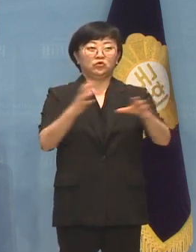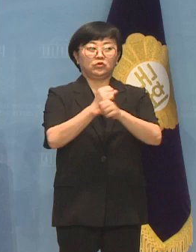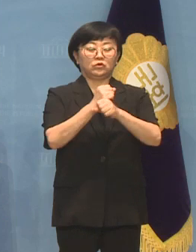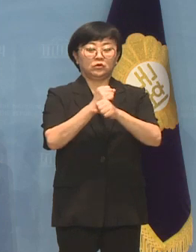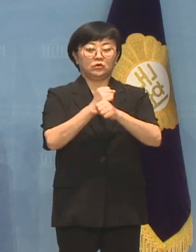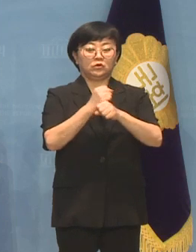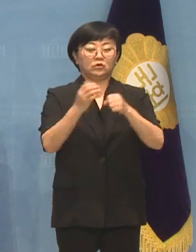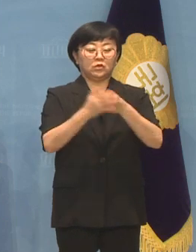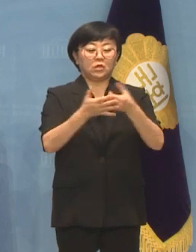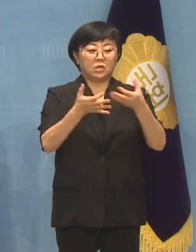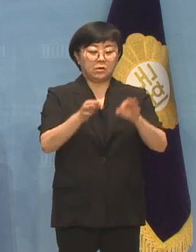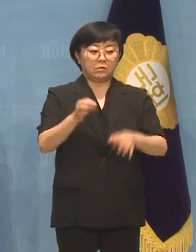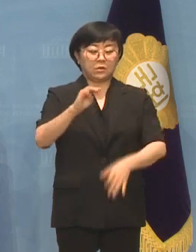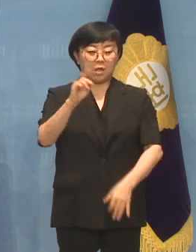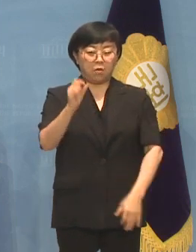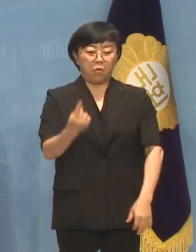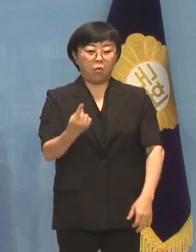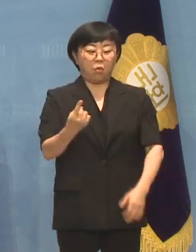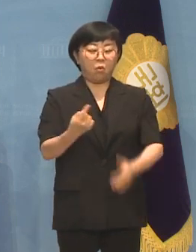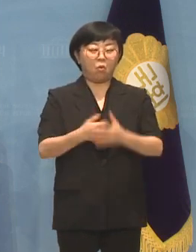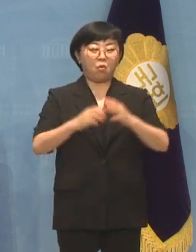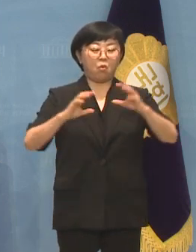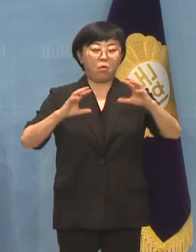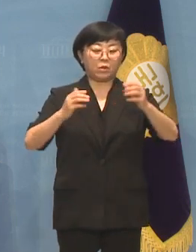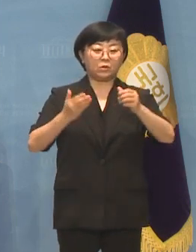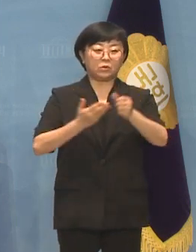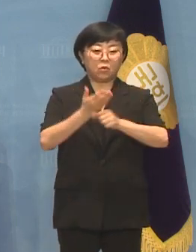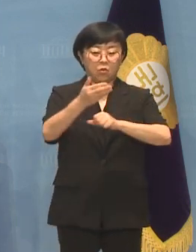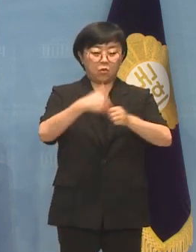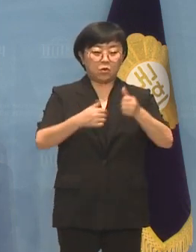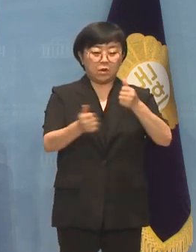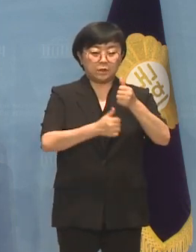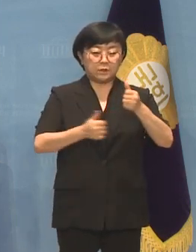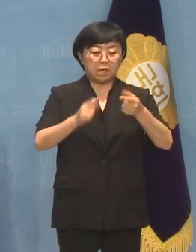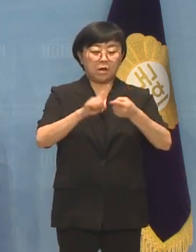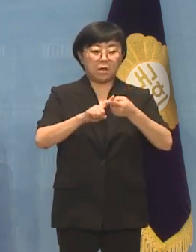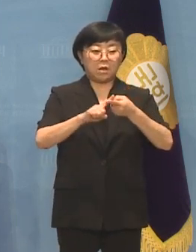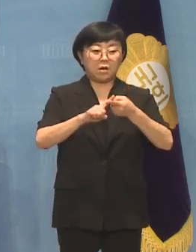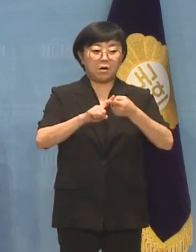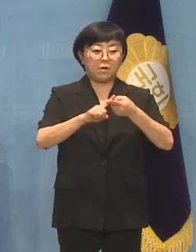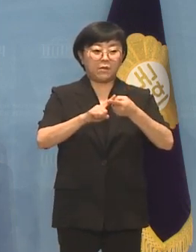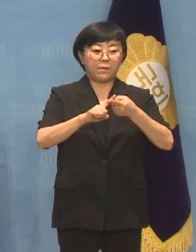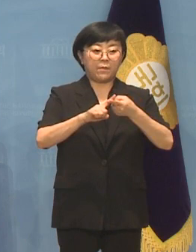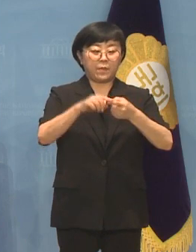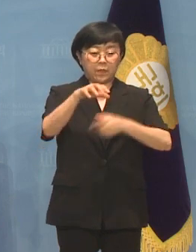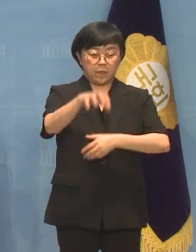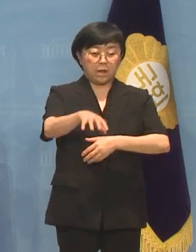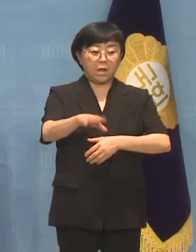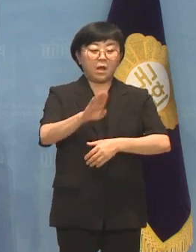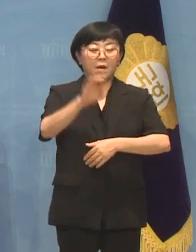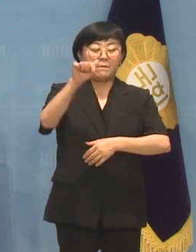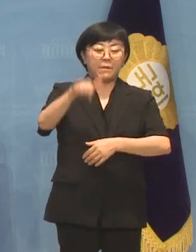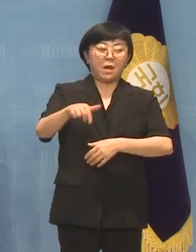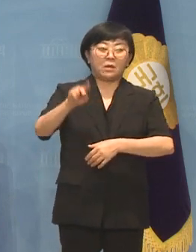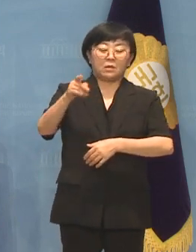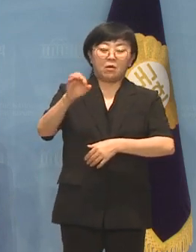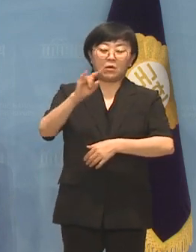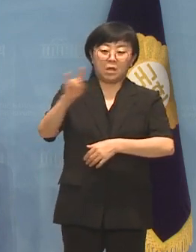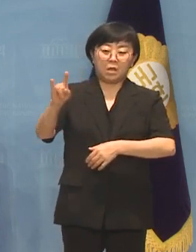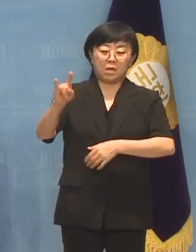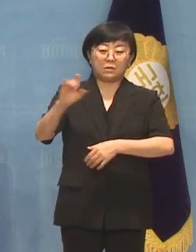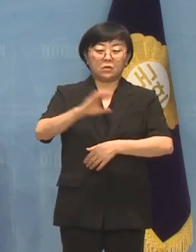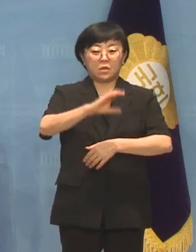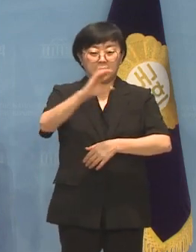김태호 외통위원장은 내일 11시 외통위 소위실에서 박경혜 교수 및